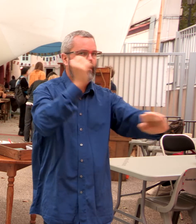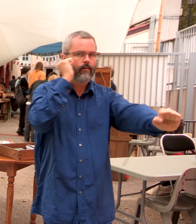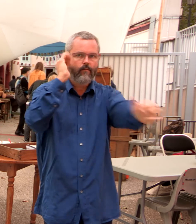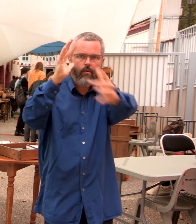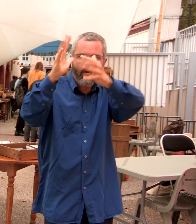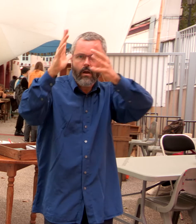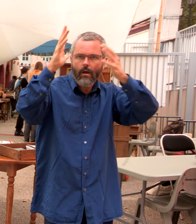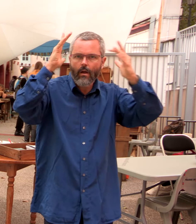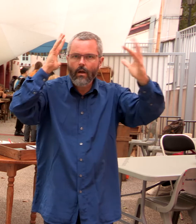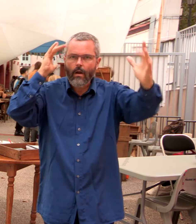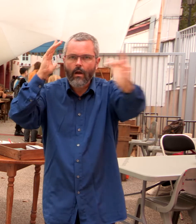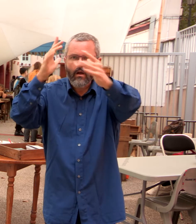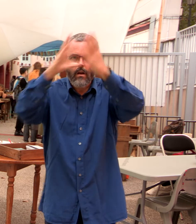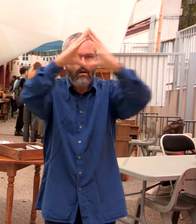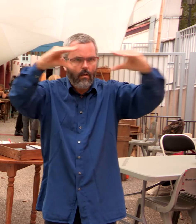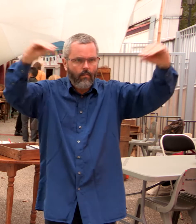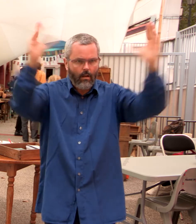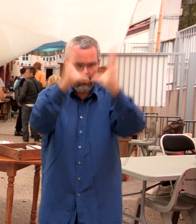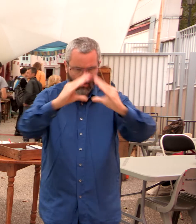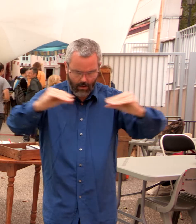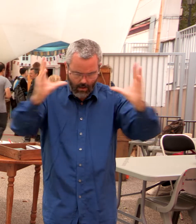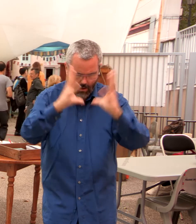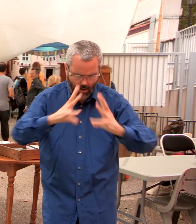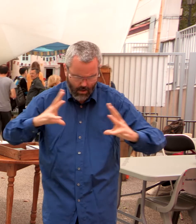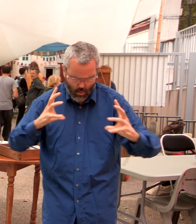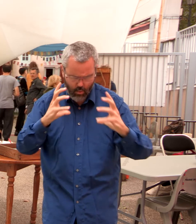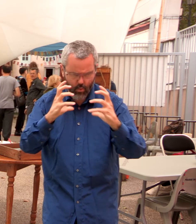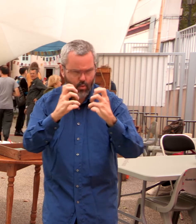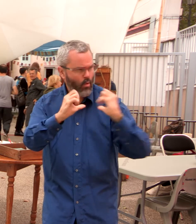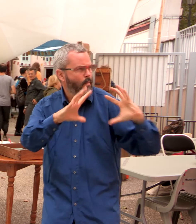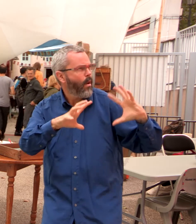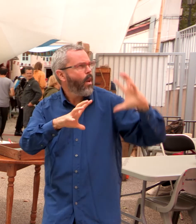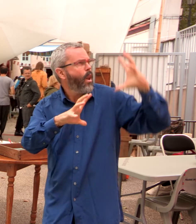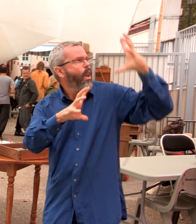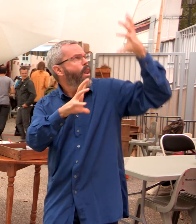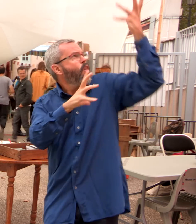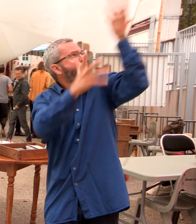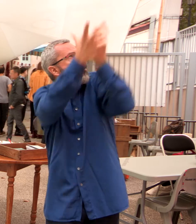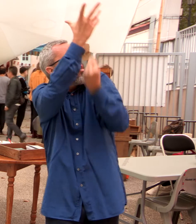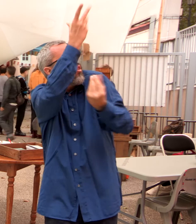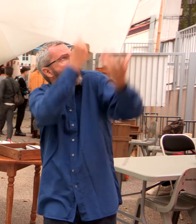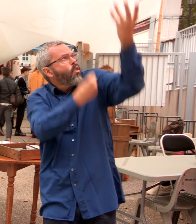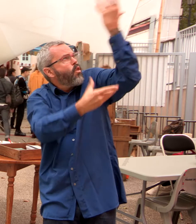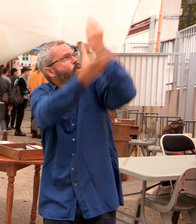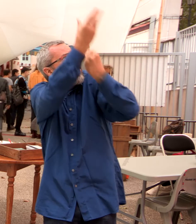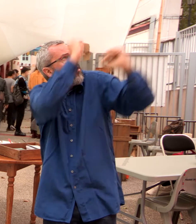Une forêt avec des pains hauts et sombres Des pains avec une telle soif de lumière Qu'il n'en perdait pas une miette